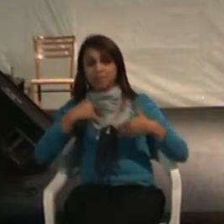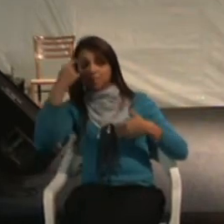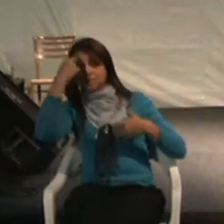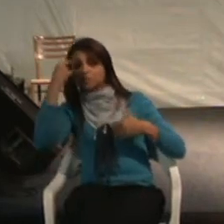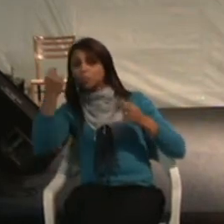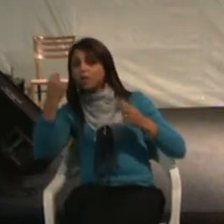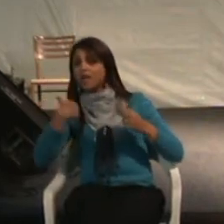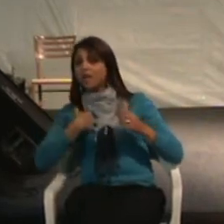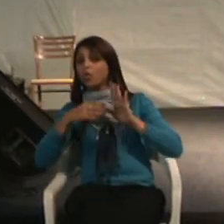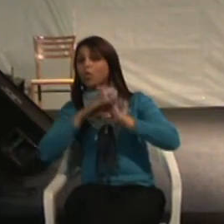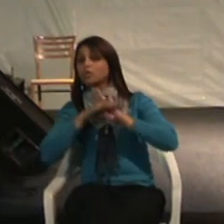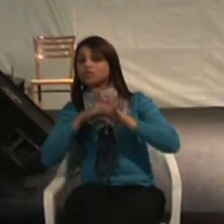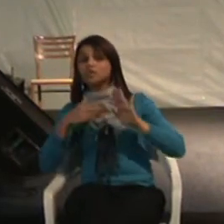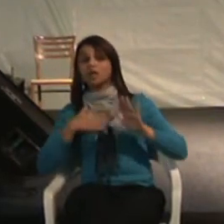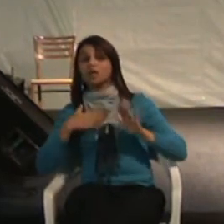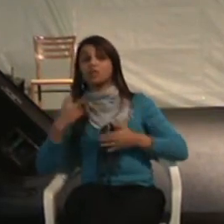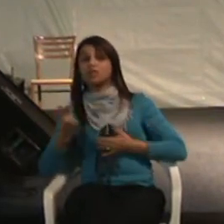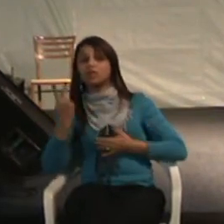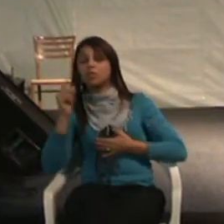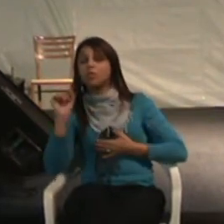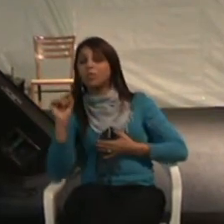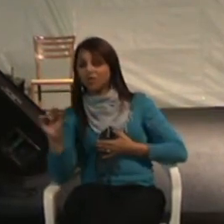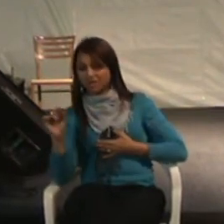Quais são os teus valores?